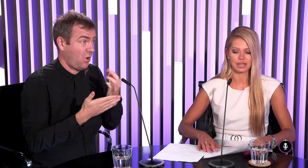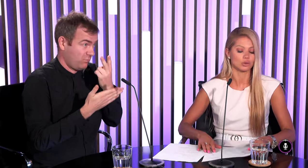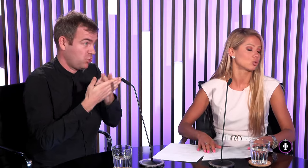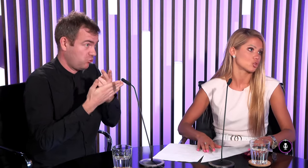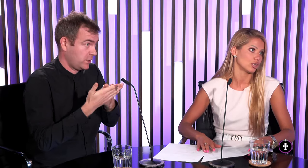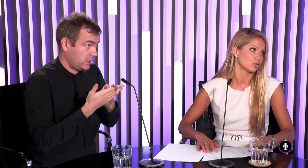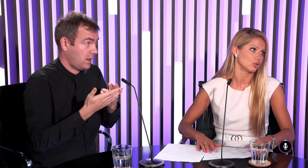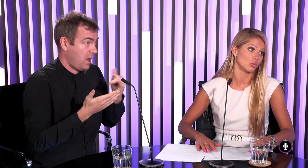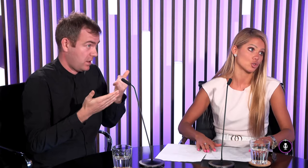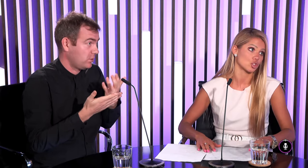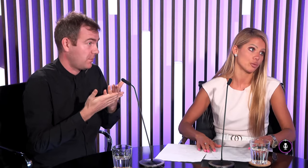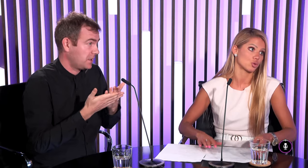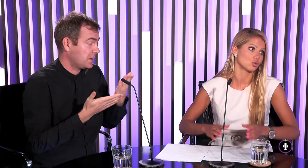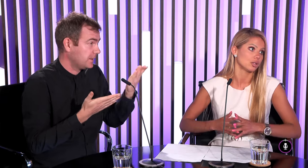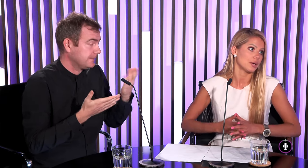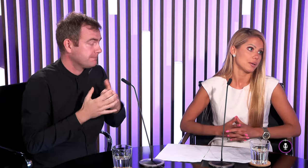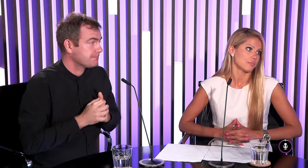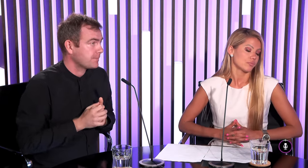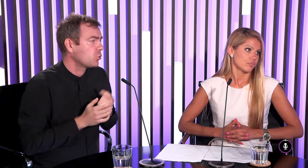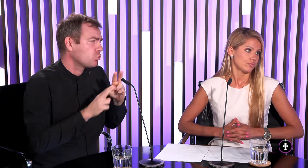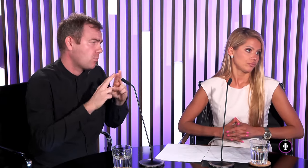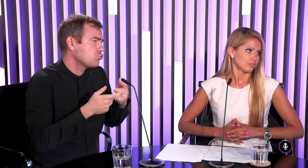vysvetliť napríklad toto, čo niekto možno ešte nepočul.